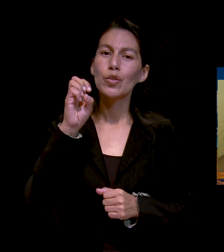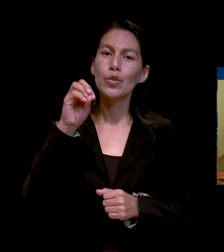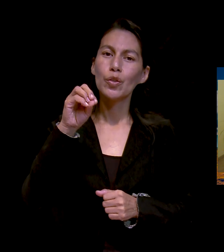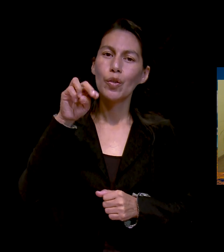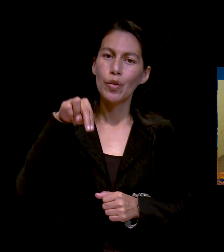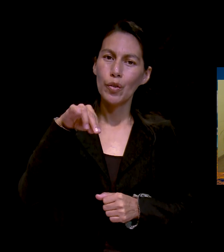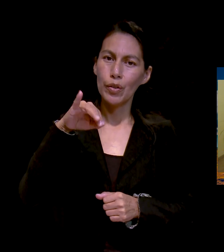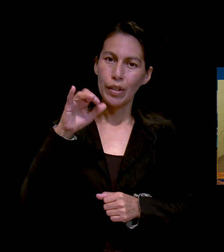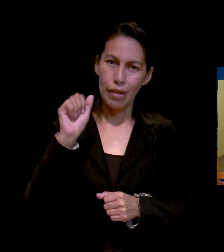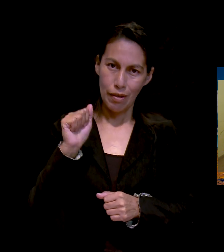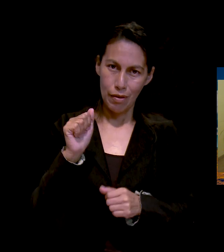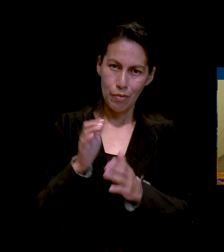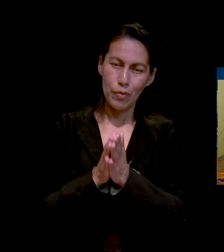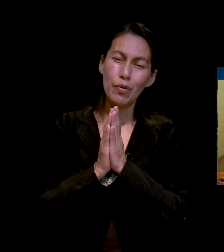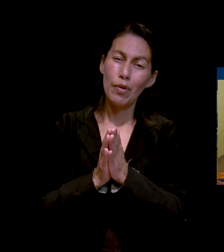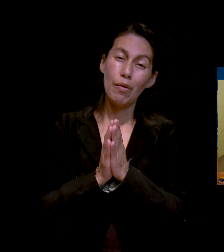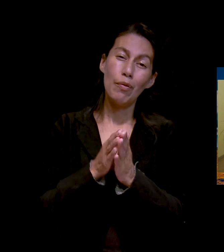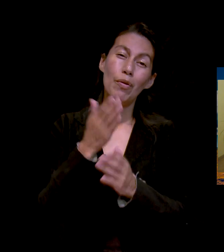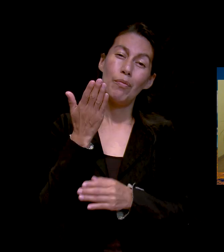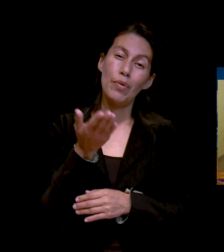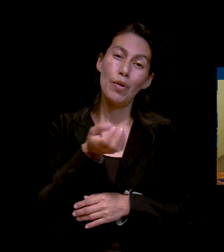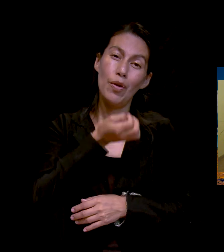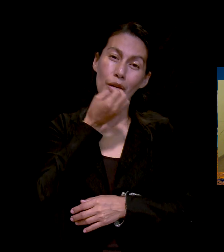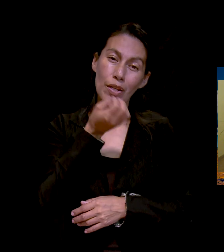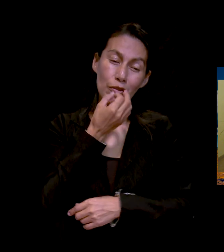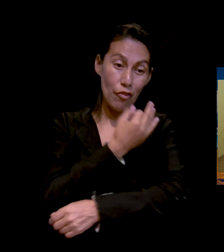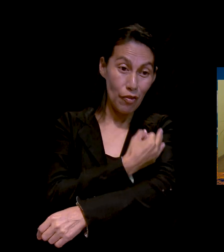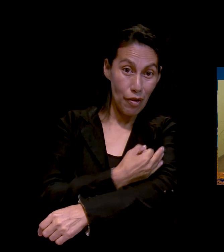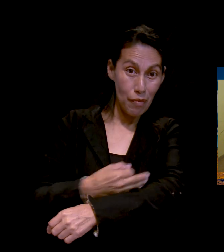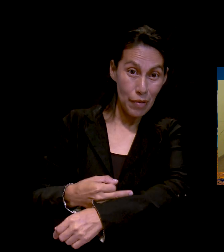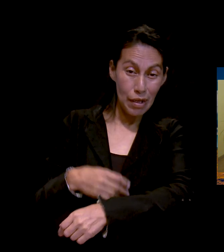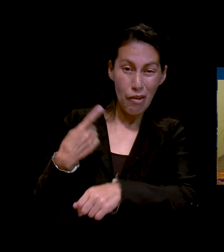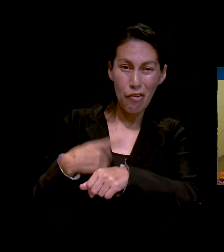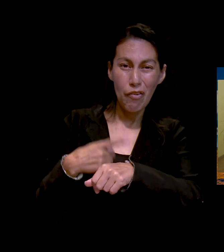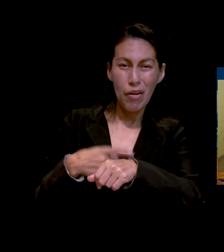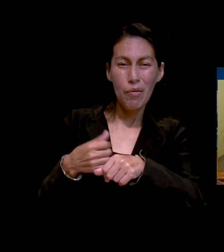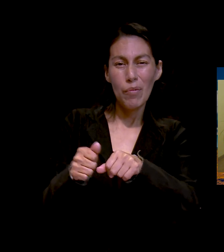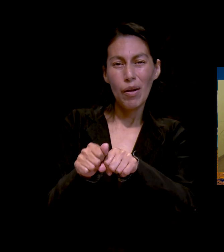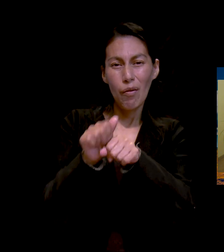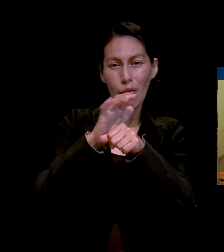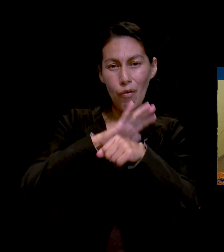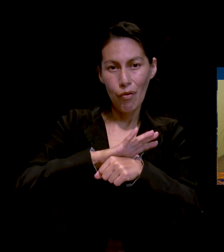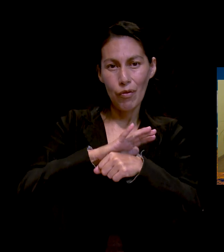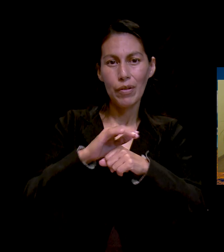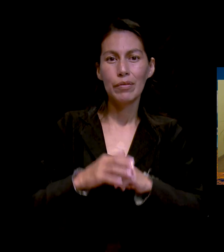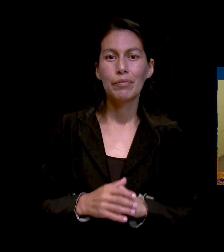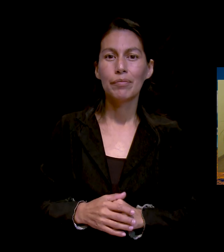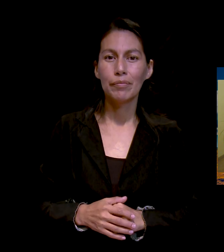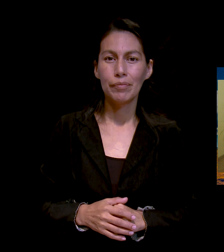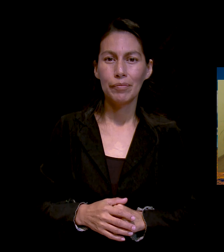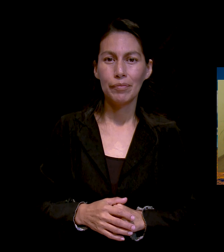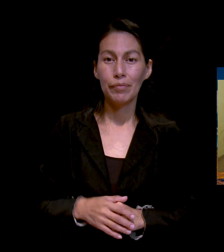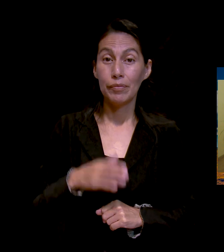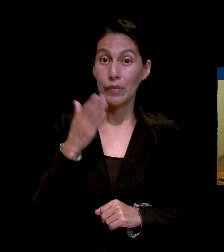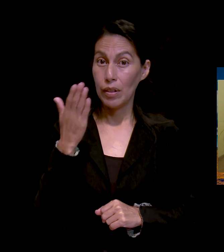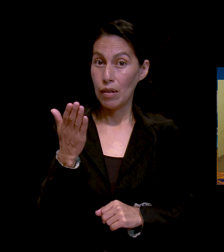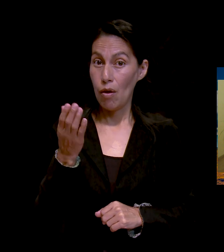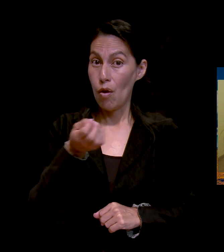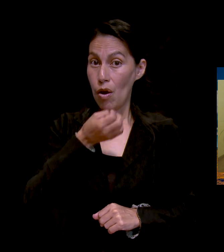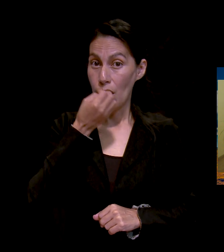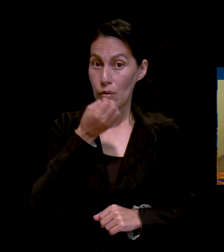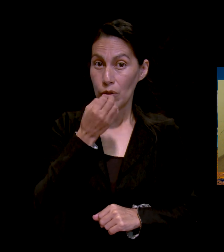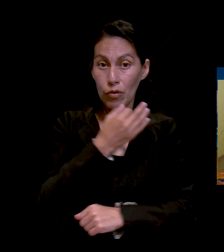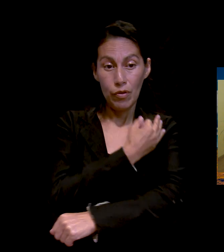Tienen COVID. Vamos a estar orando por tu familia. Piden que oremos por la familia Reyes González de